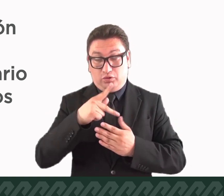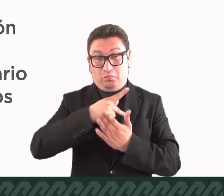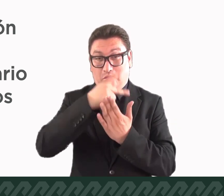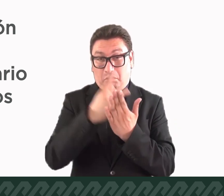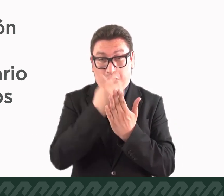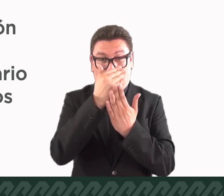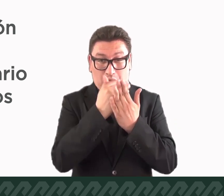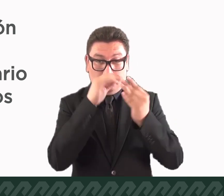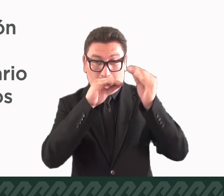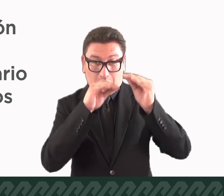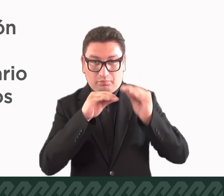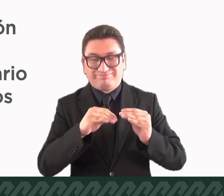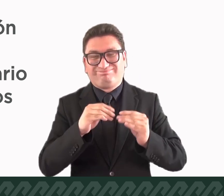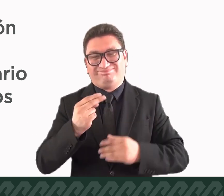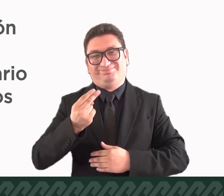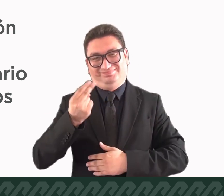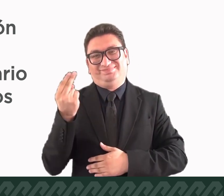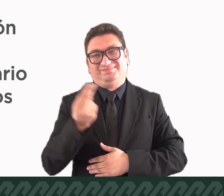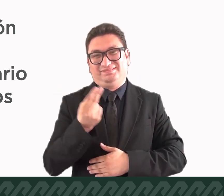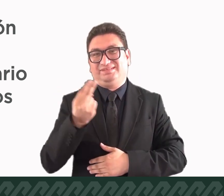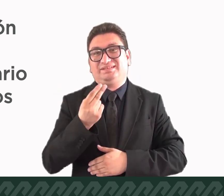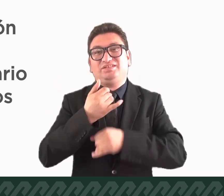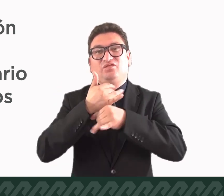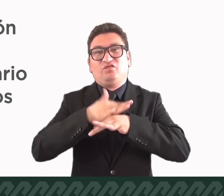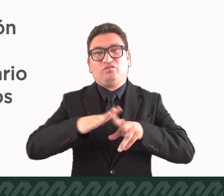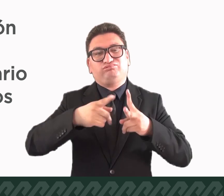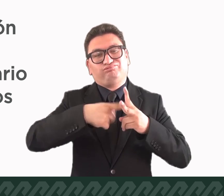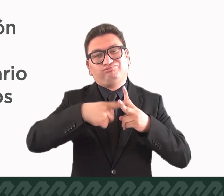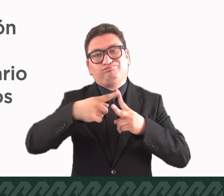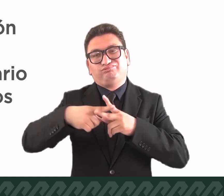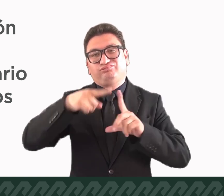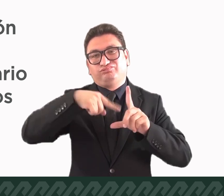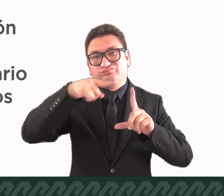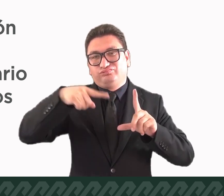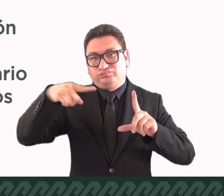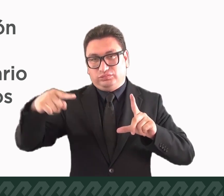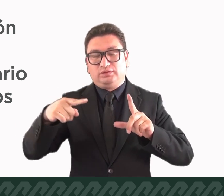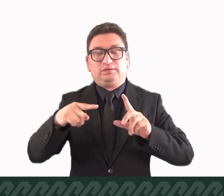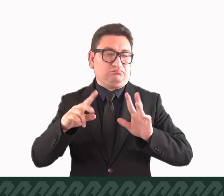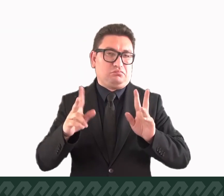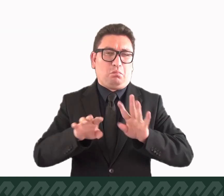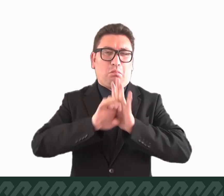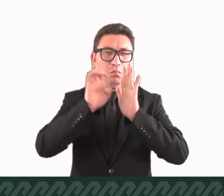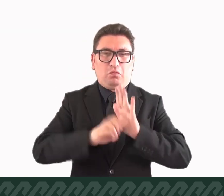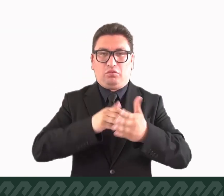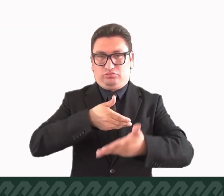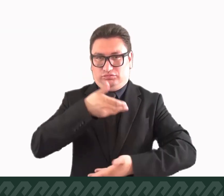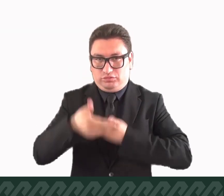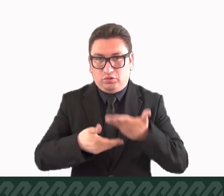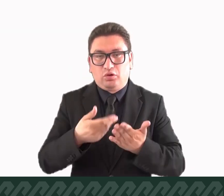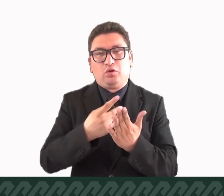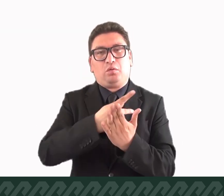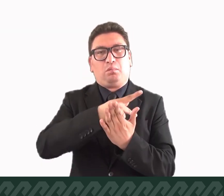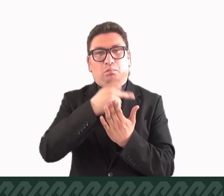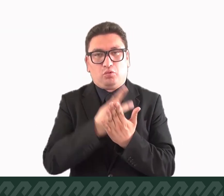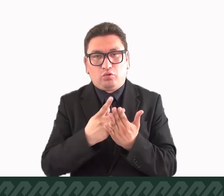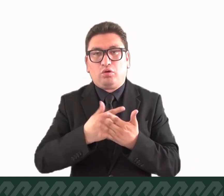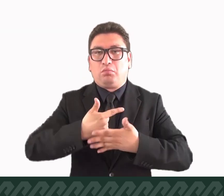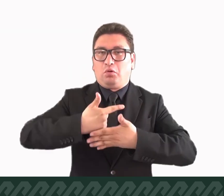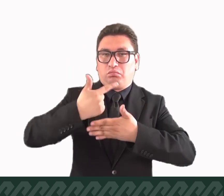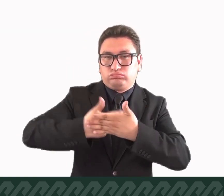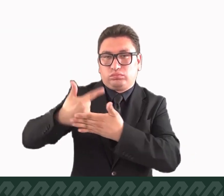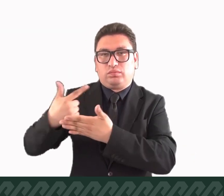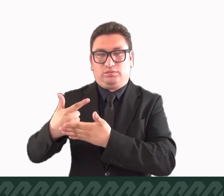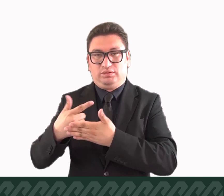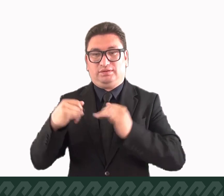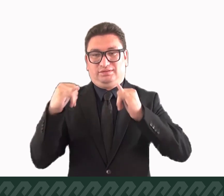en la Ciudad de México, es necesario contar con datos estadísticos de servicios, programas y